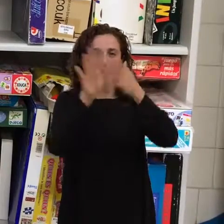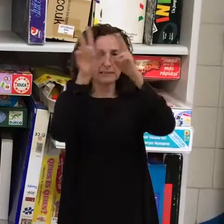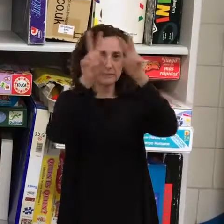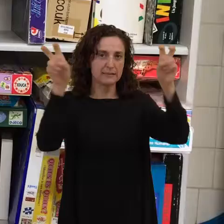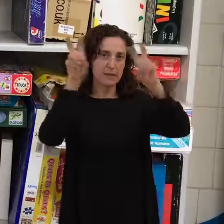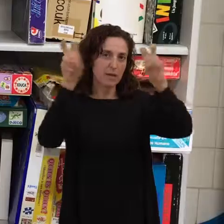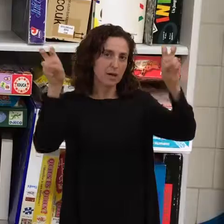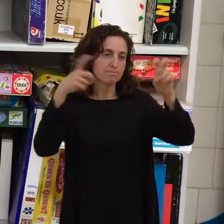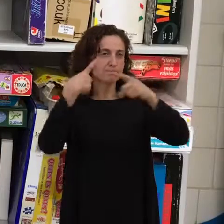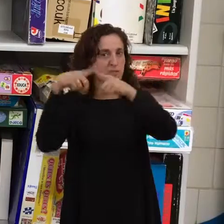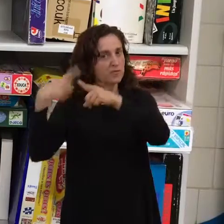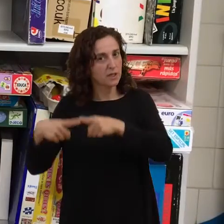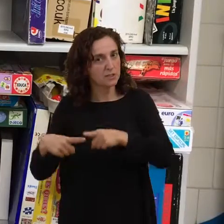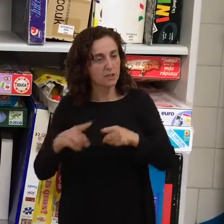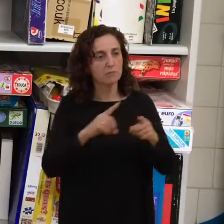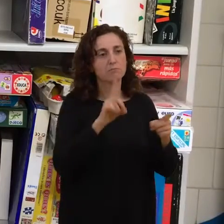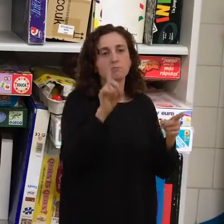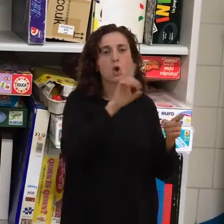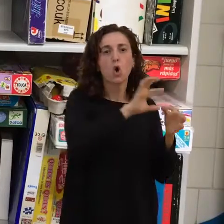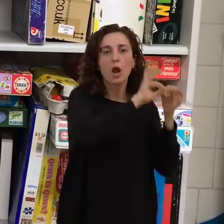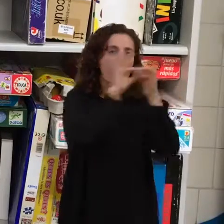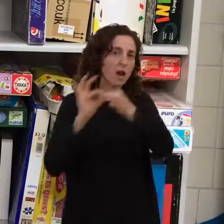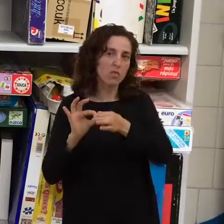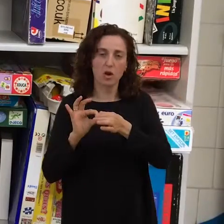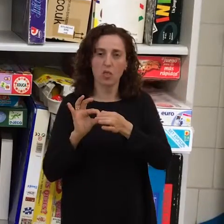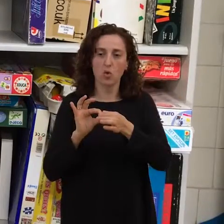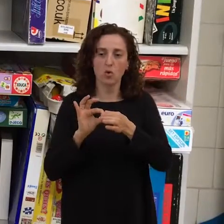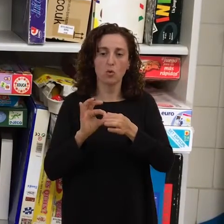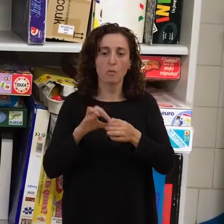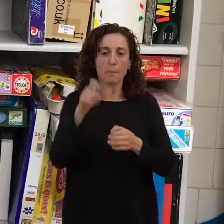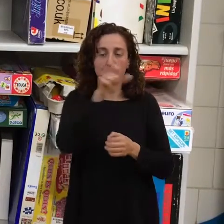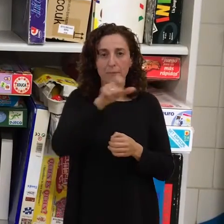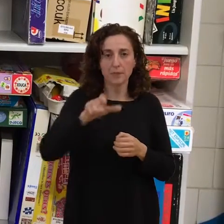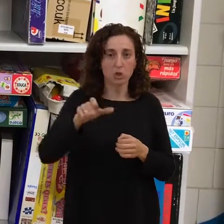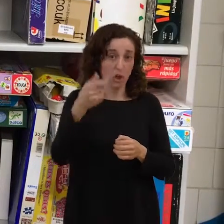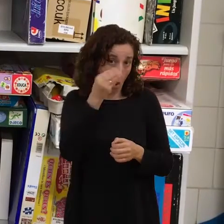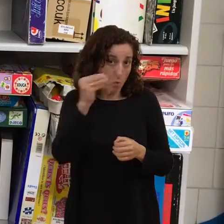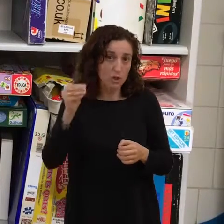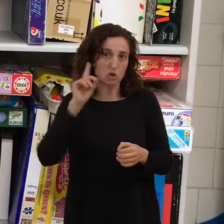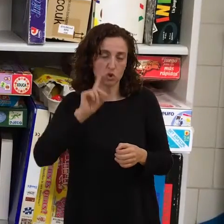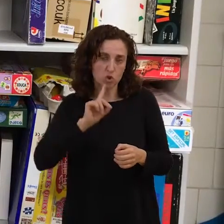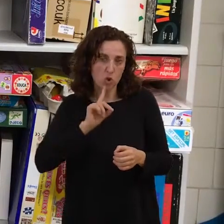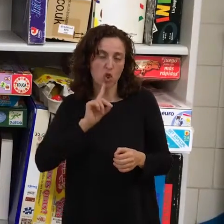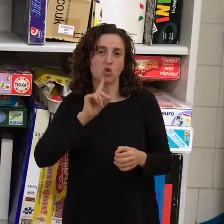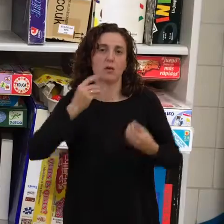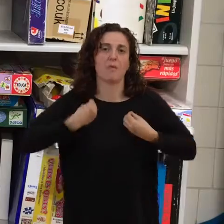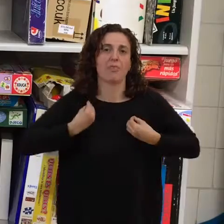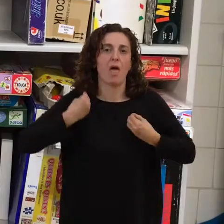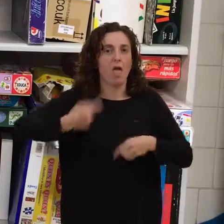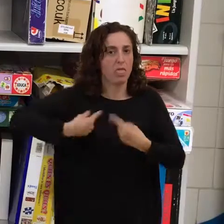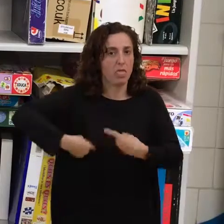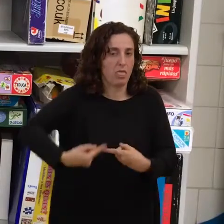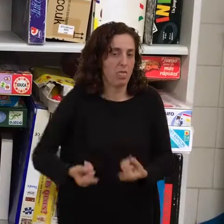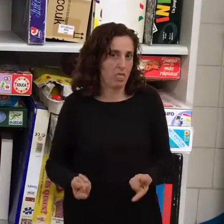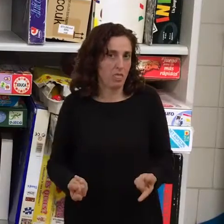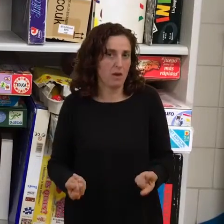relacionados con vida diaria de los jóvenes sordos o incapacidad auditiva. que